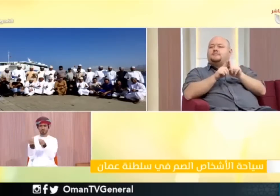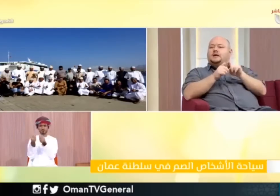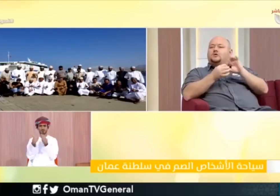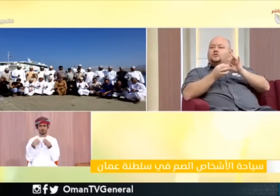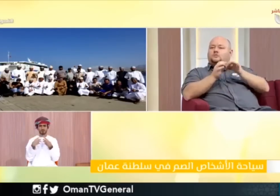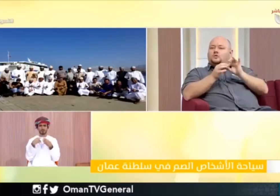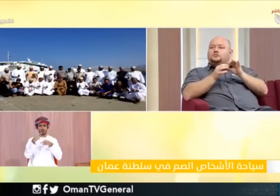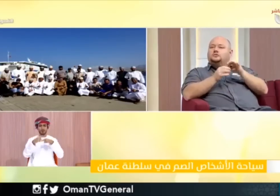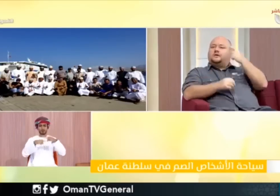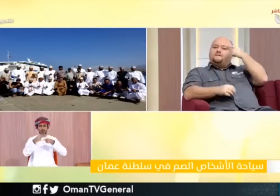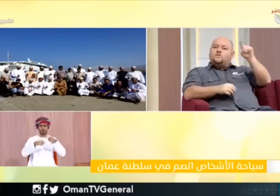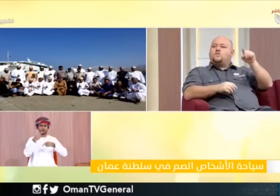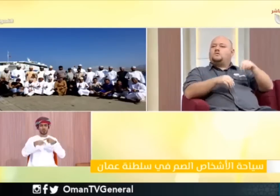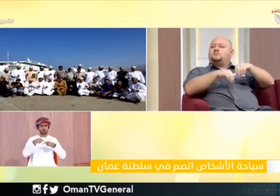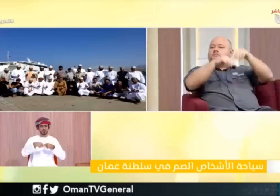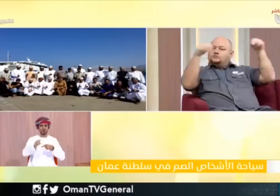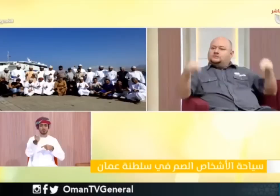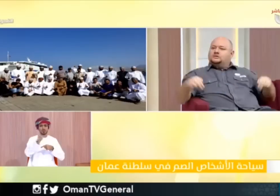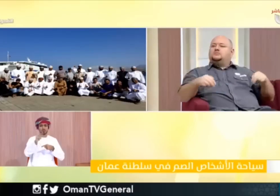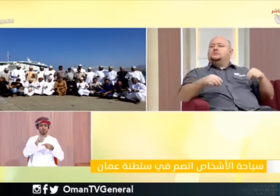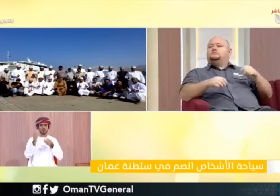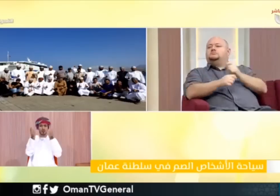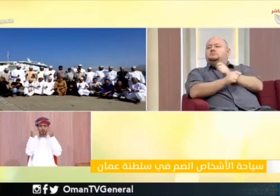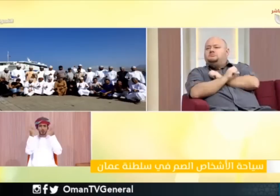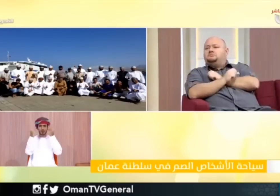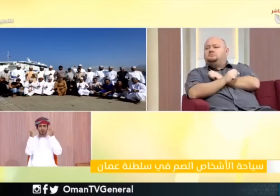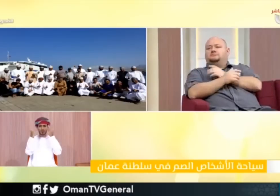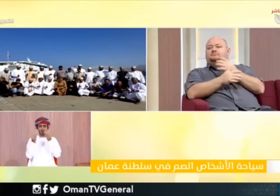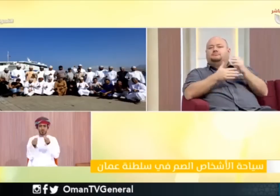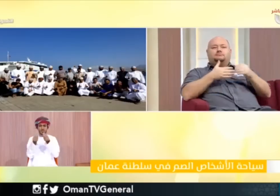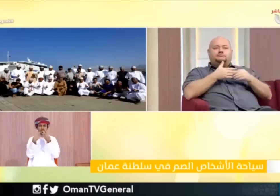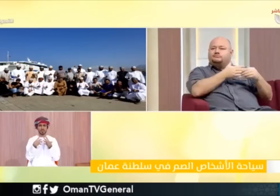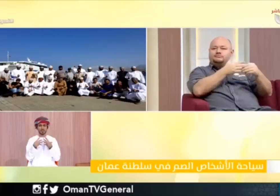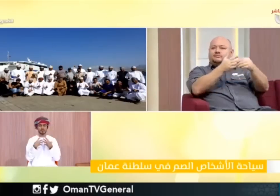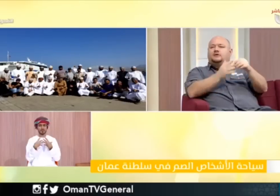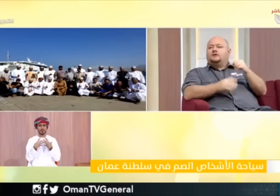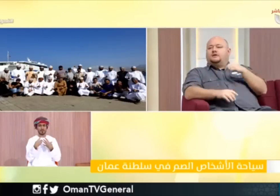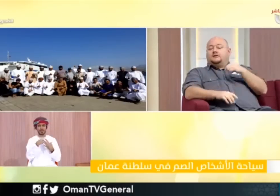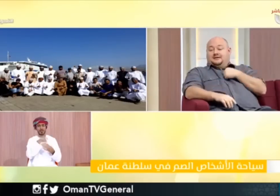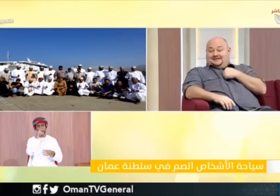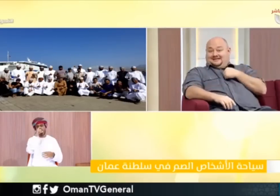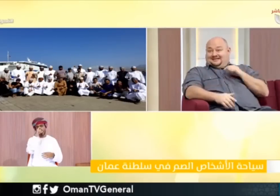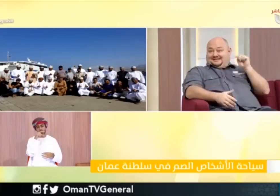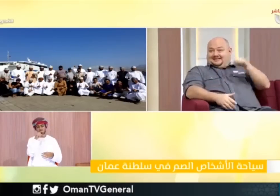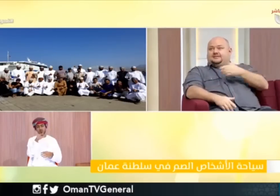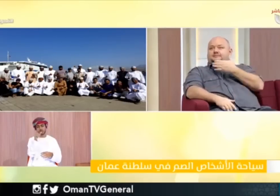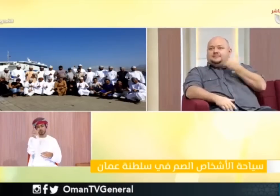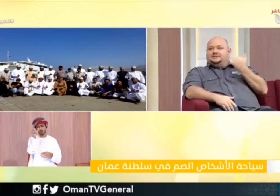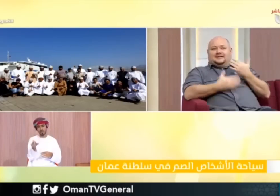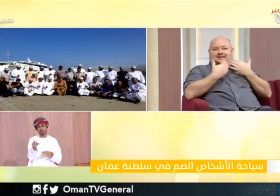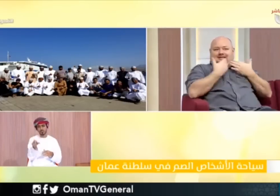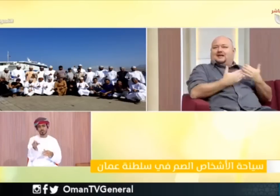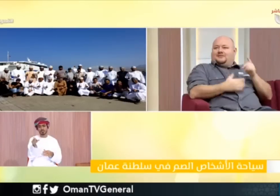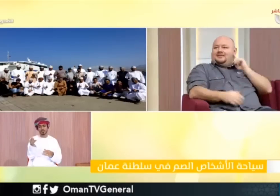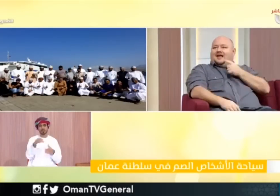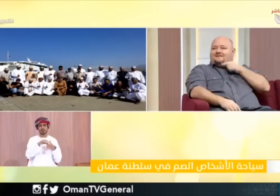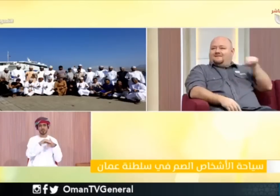لذلك يعني يجب يعني أن يكون فيه شخص مرشد أو يكون